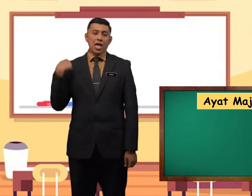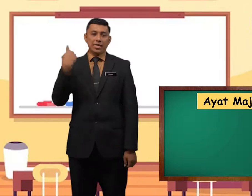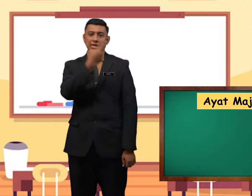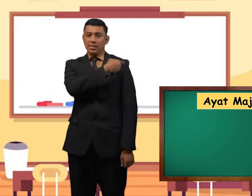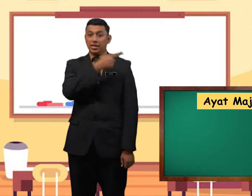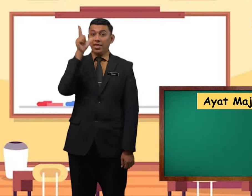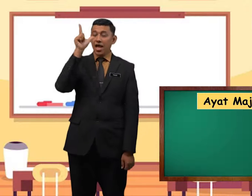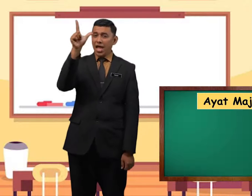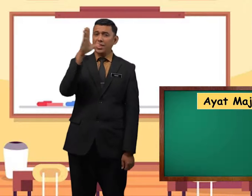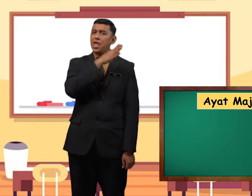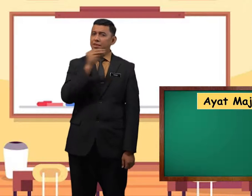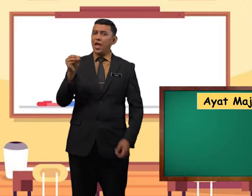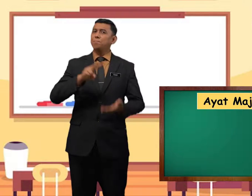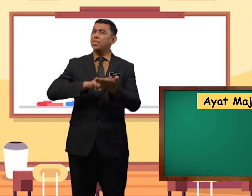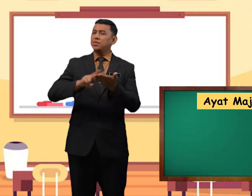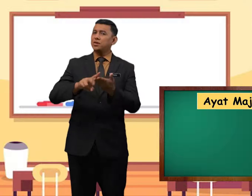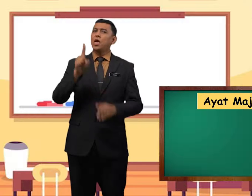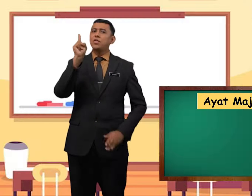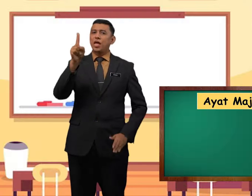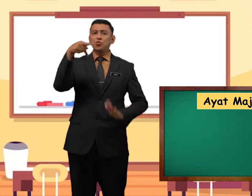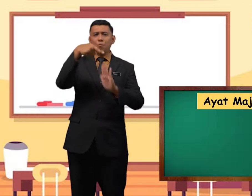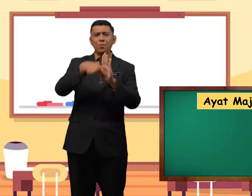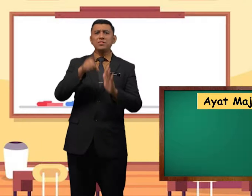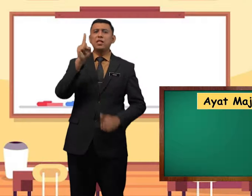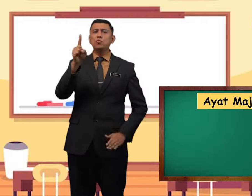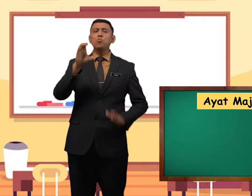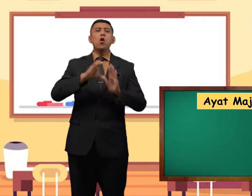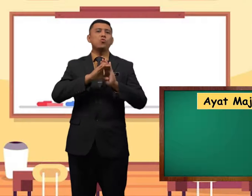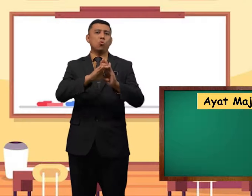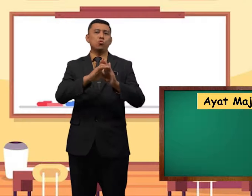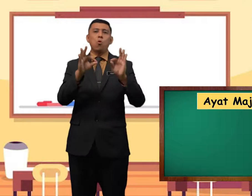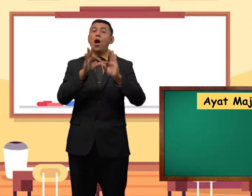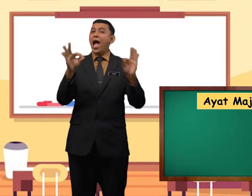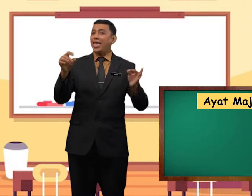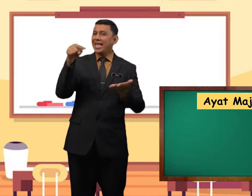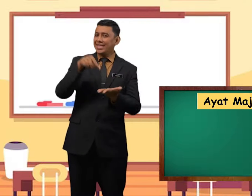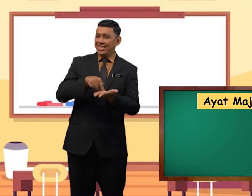Kita lihat dan baca satu persatu contoh ayat ini.